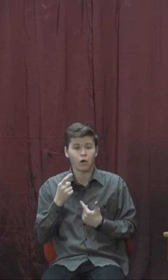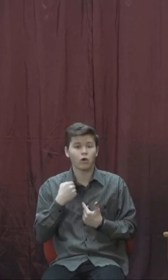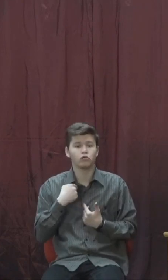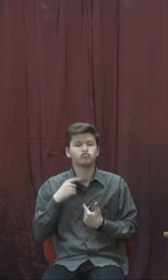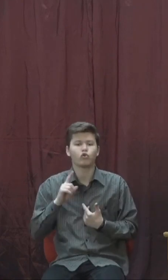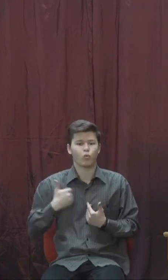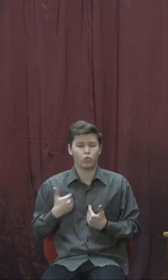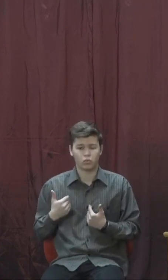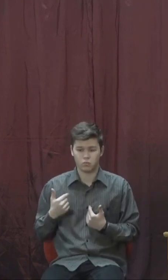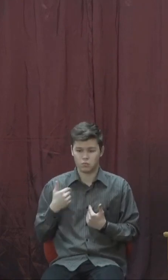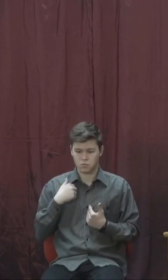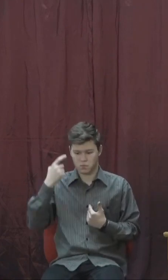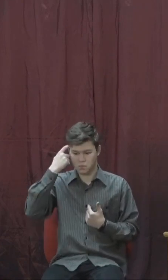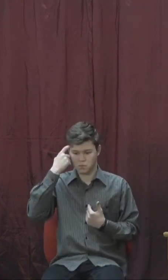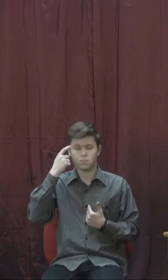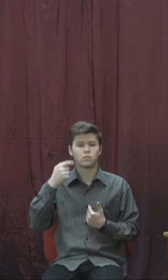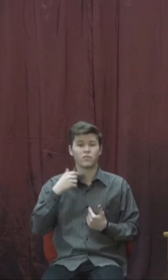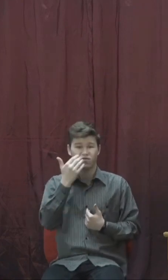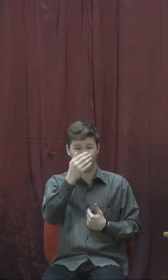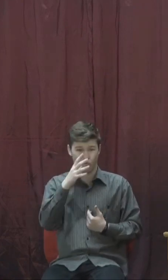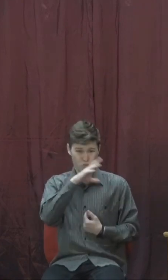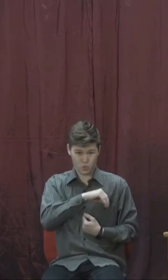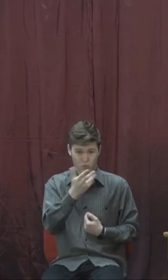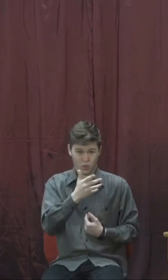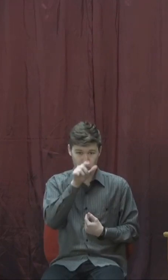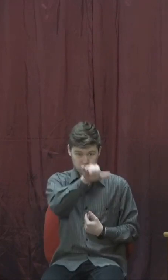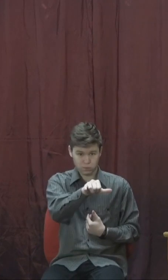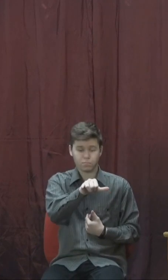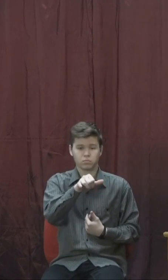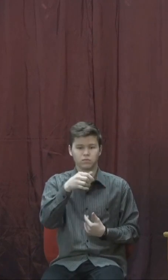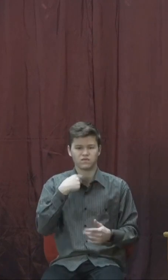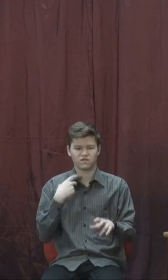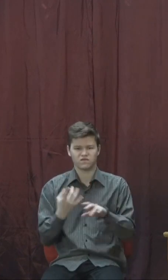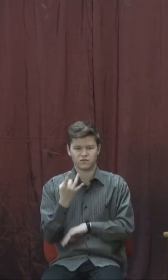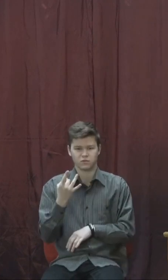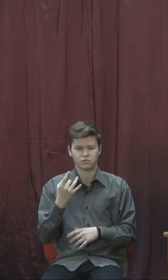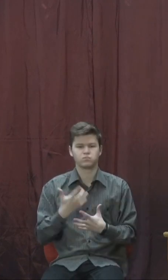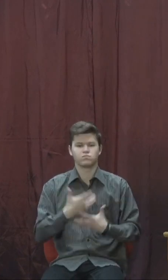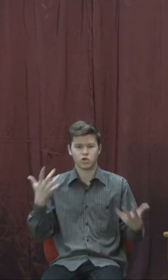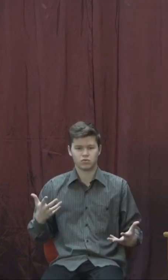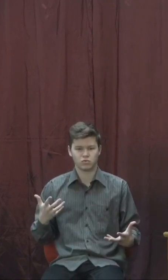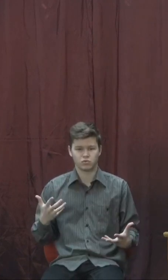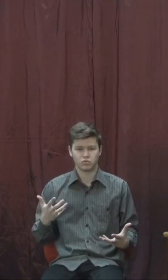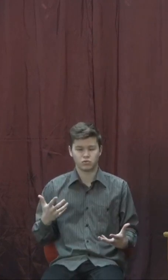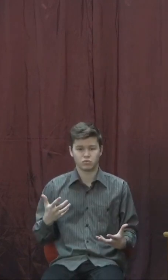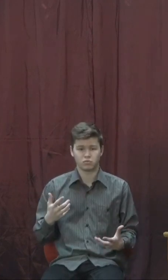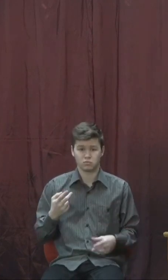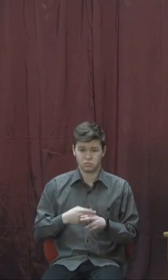тобі, був мені вдвічі. Уявляєте, амбіції цього пророка? Він не просить, щоб